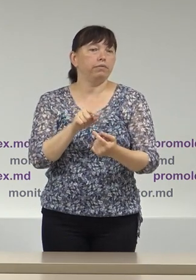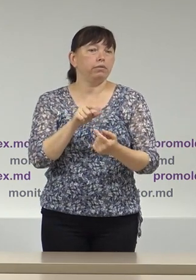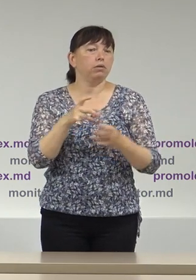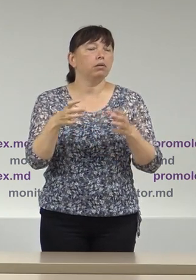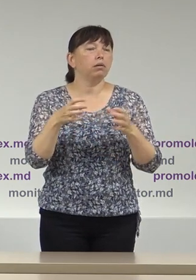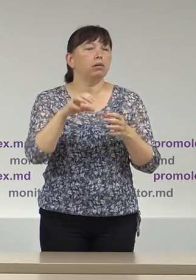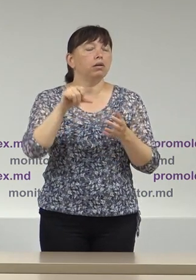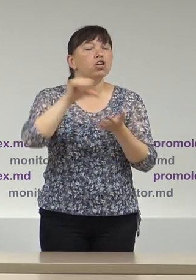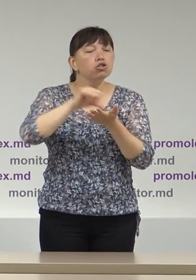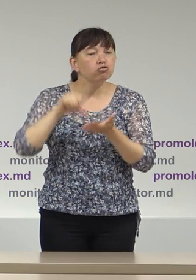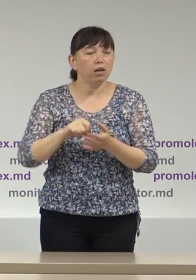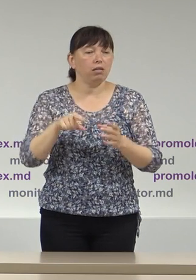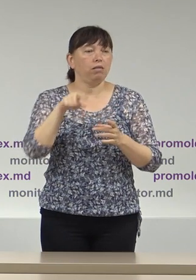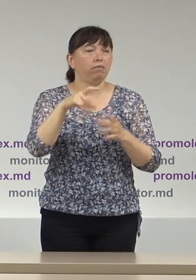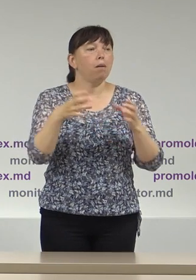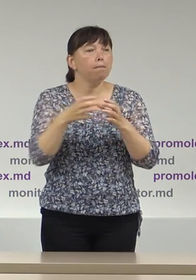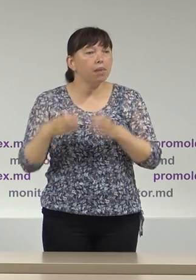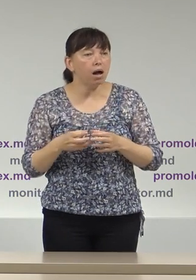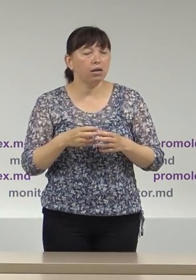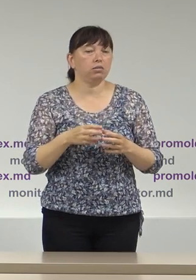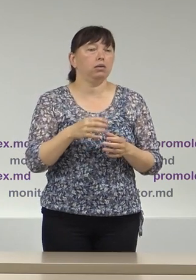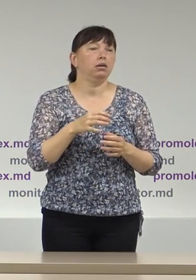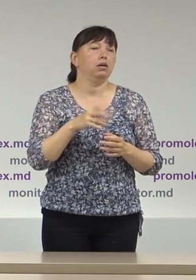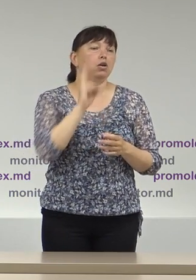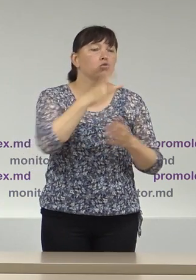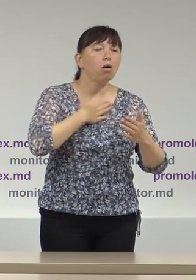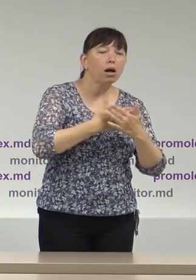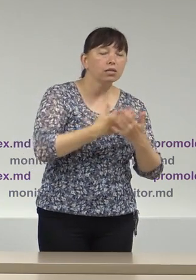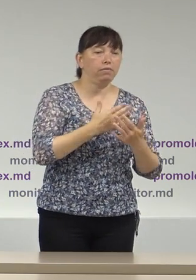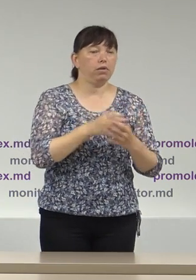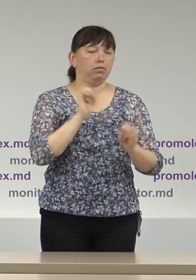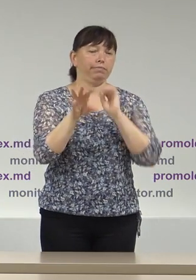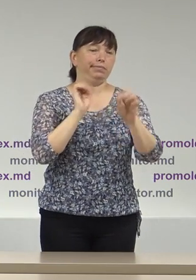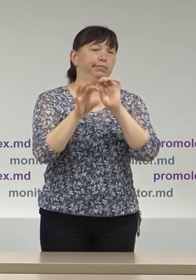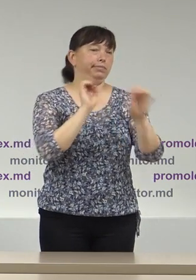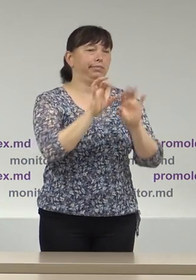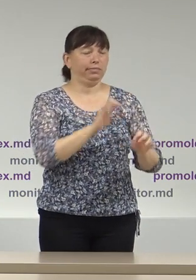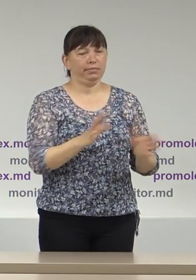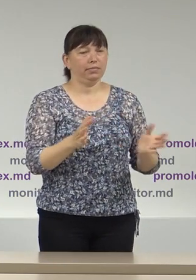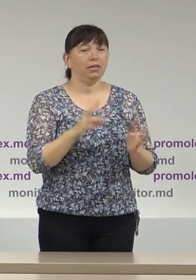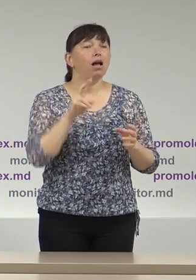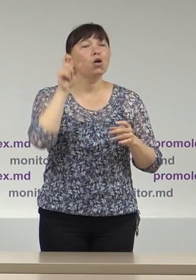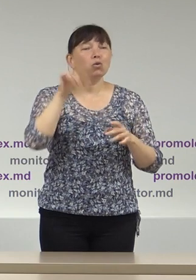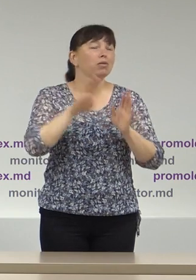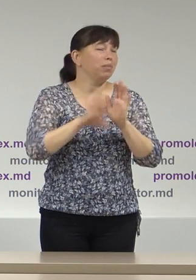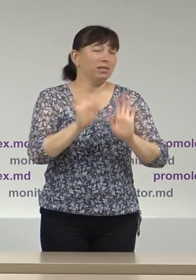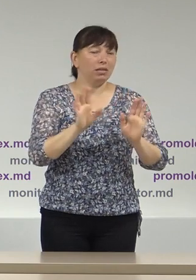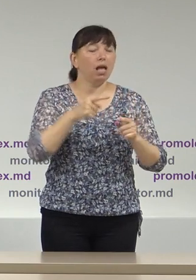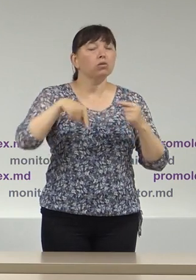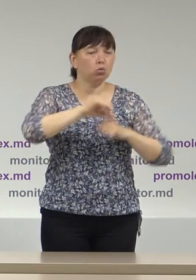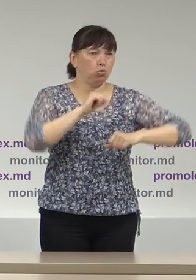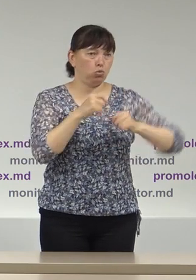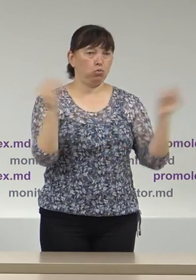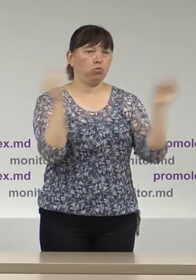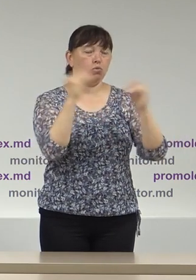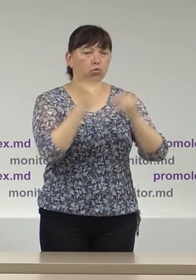electorali membrilor de partid și simpatizanților acestora În perioada de monitorizare noi am constatat